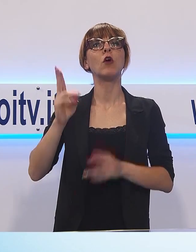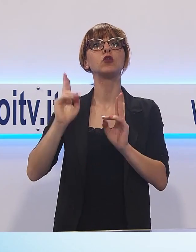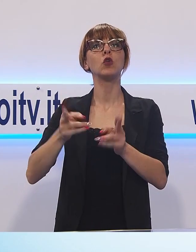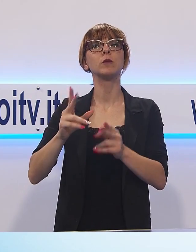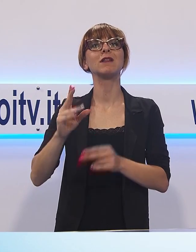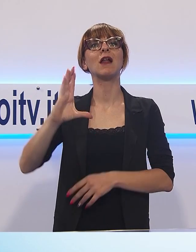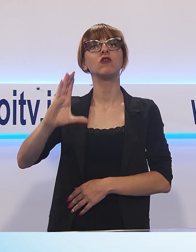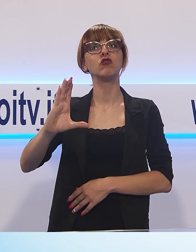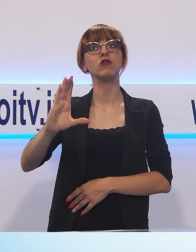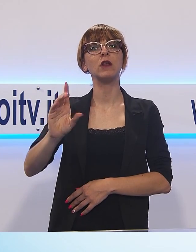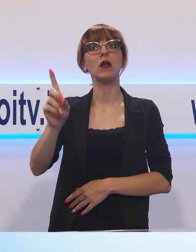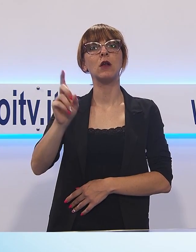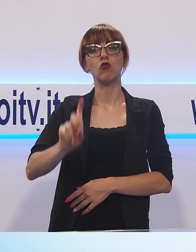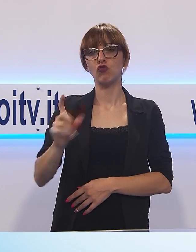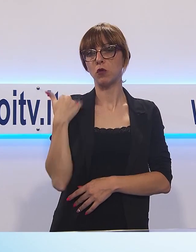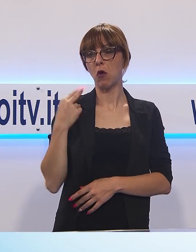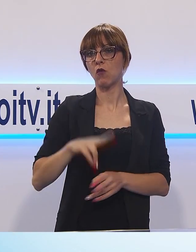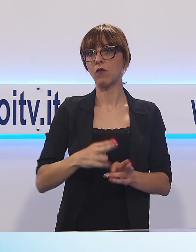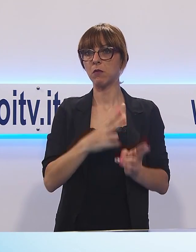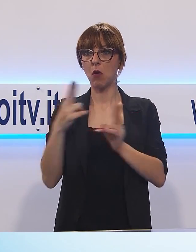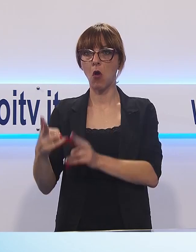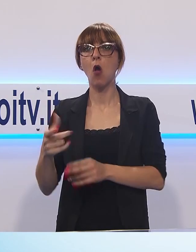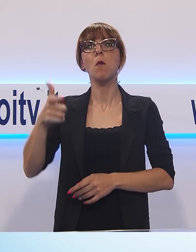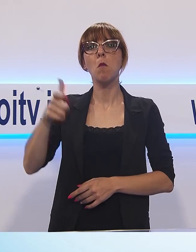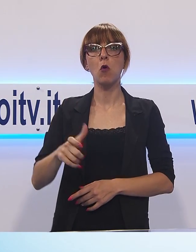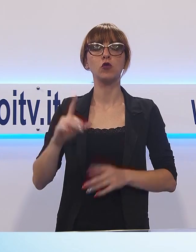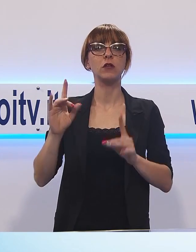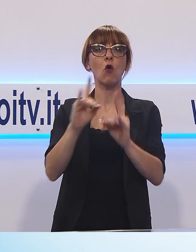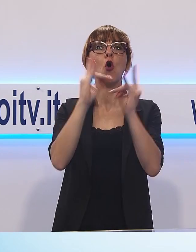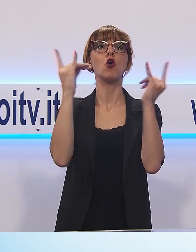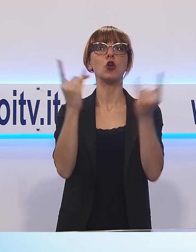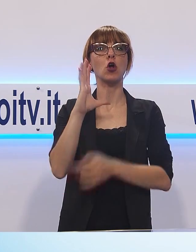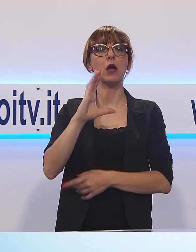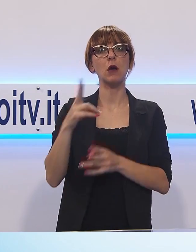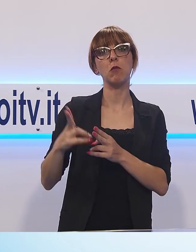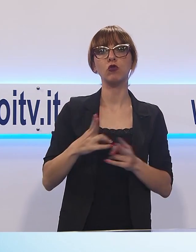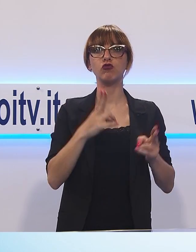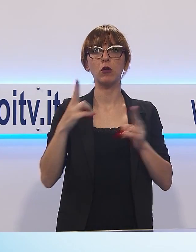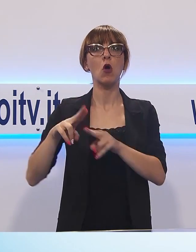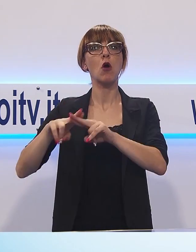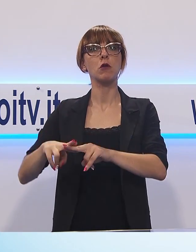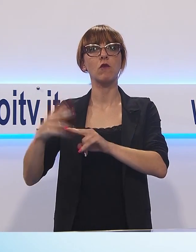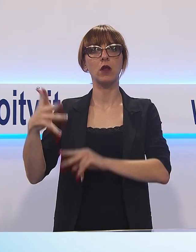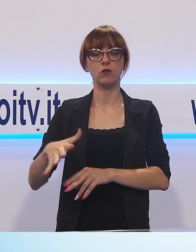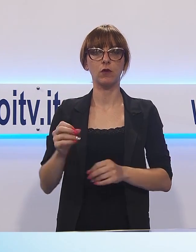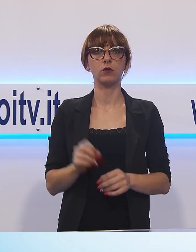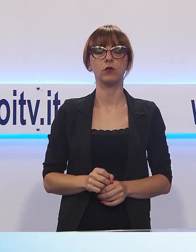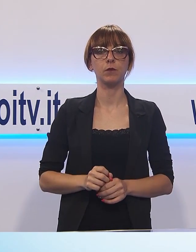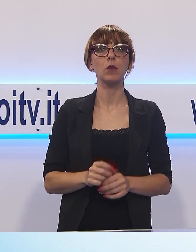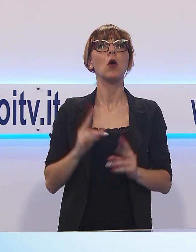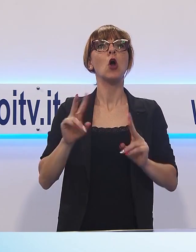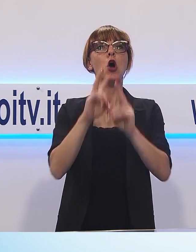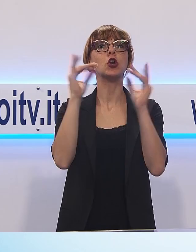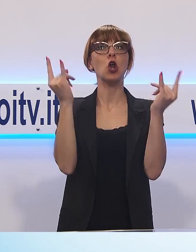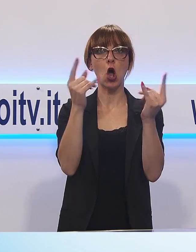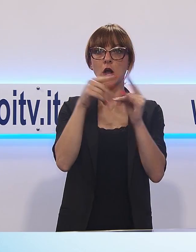da alcuni giorni a seguito di una caduta dalla Rocca di Camporgiano. Il fatto era accaduto lo scorso 9 agosto. Ad allertare i soccorsi era